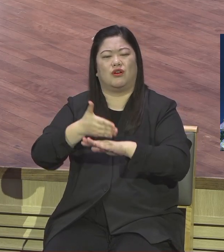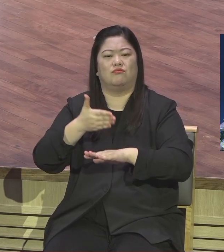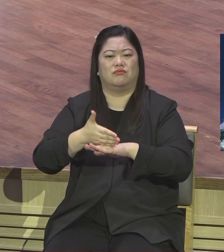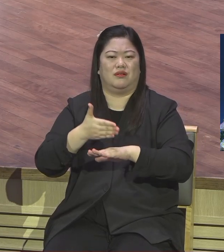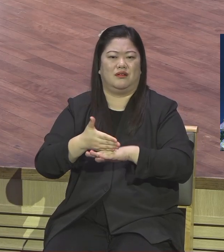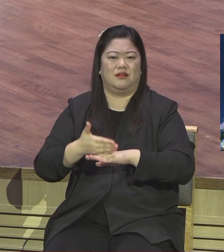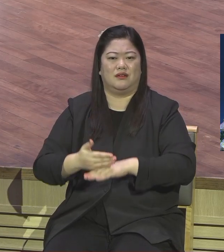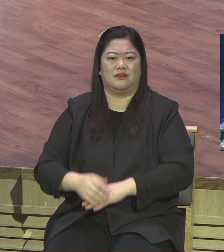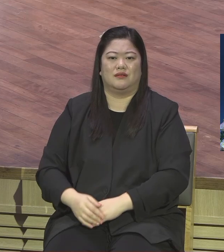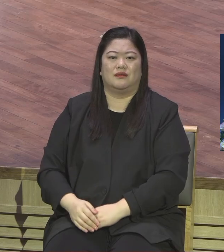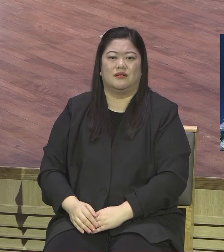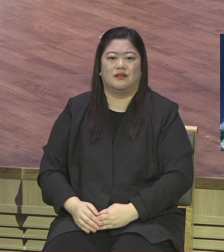강서구에서